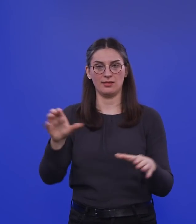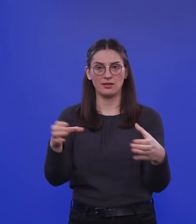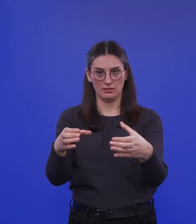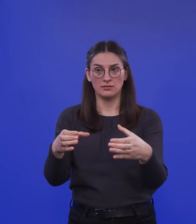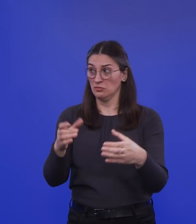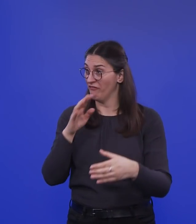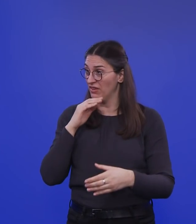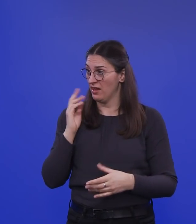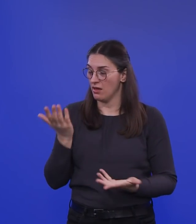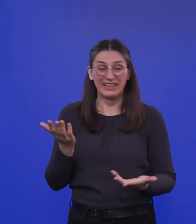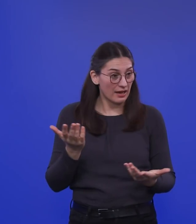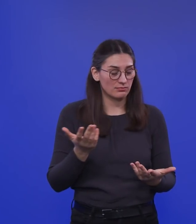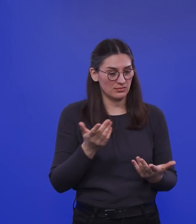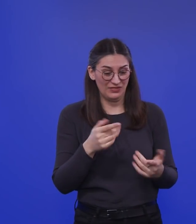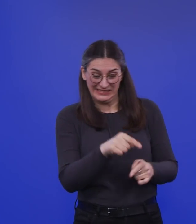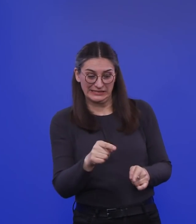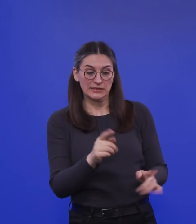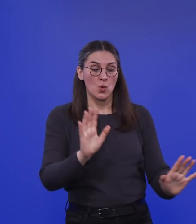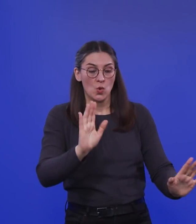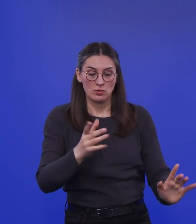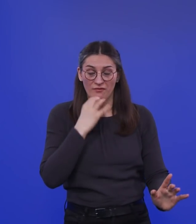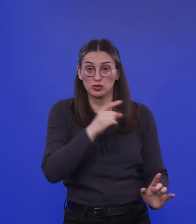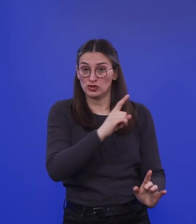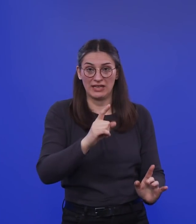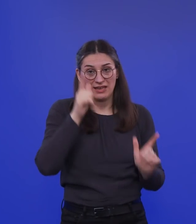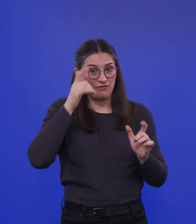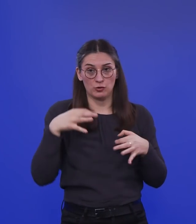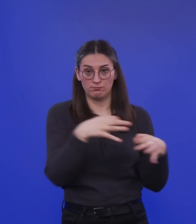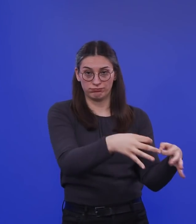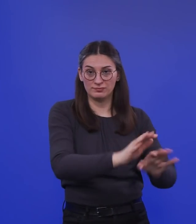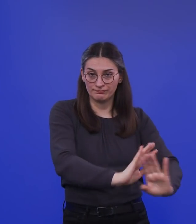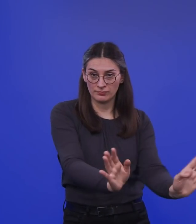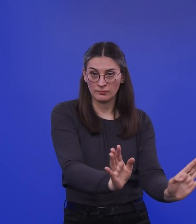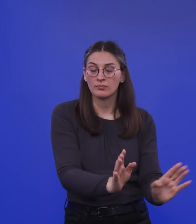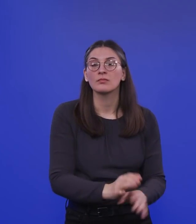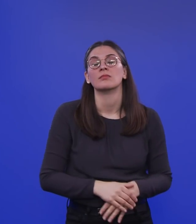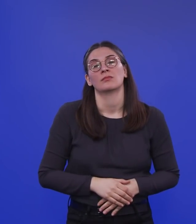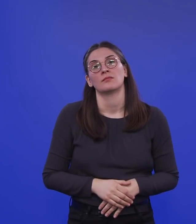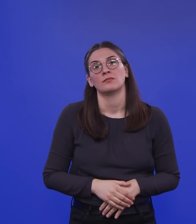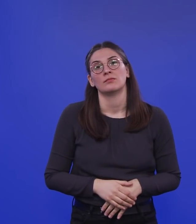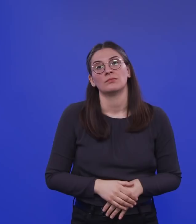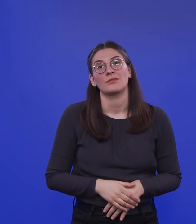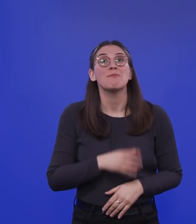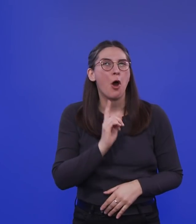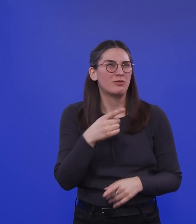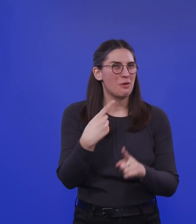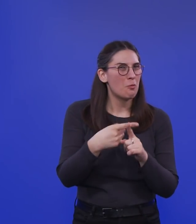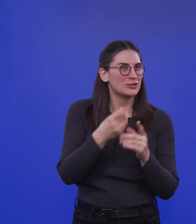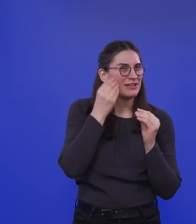denen man nicht möchte, dass die sich mit diesem Virus infizieren. Dazu kann man aber auch gleich wieder was Gutes sagen. Nämlich Kinderärzte dürfen